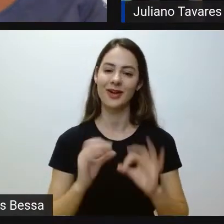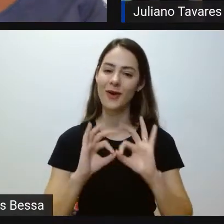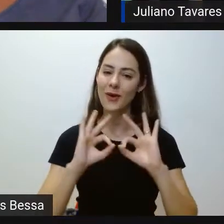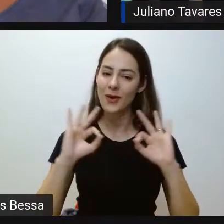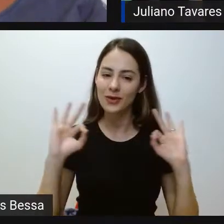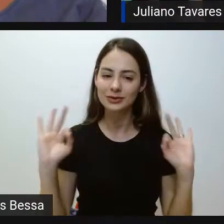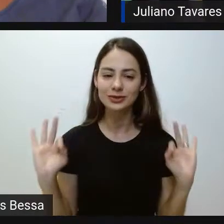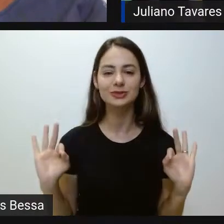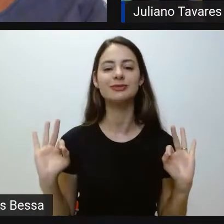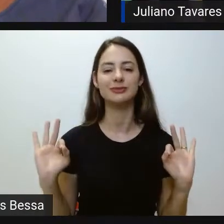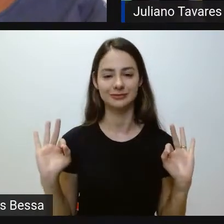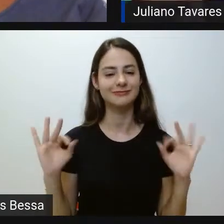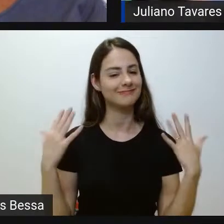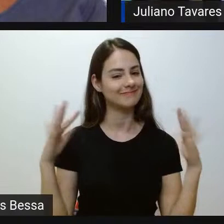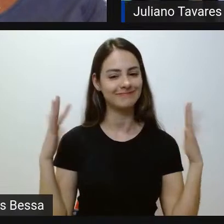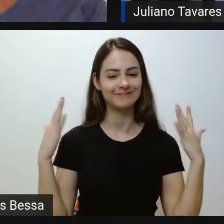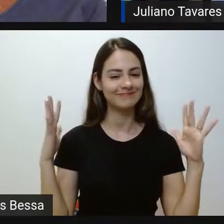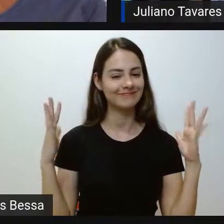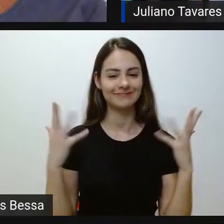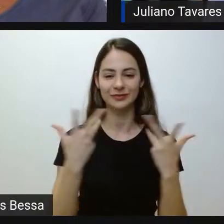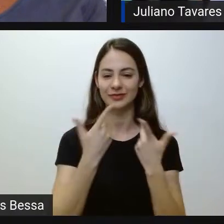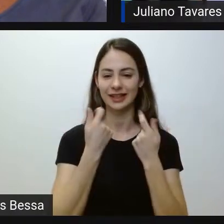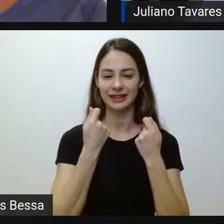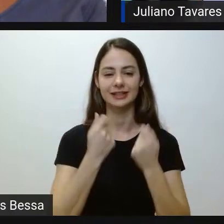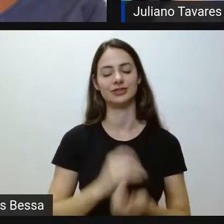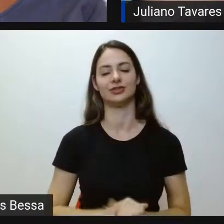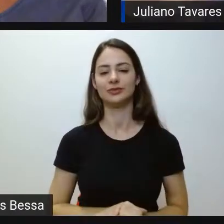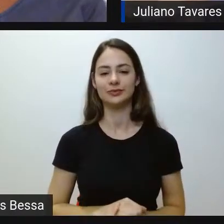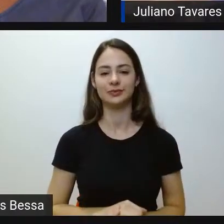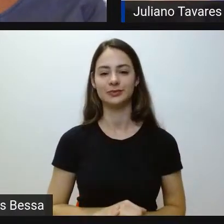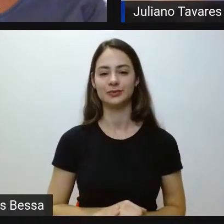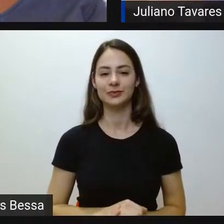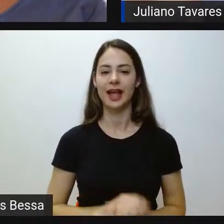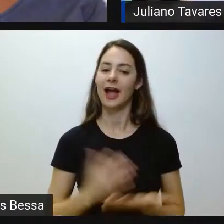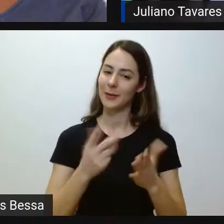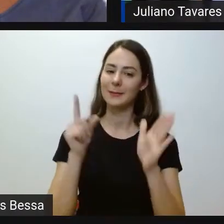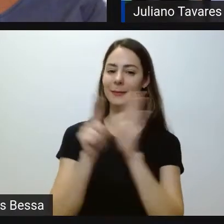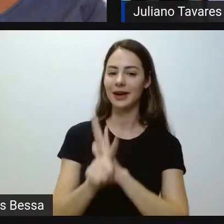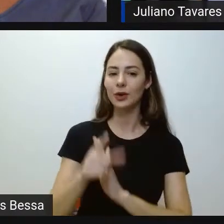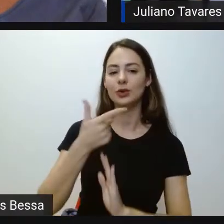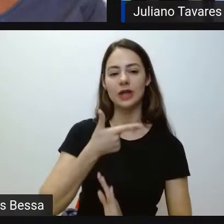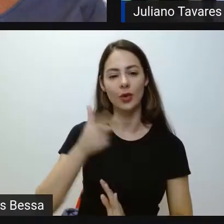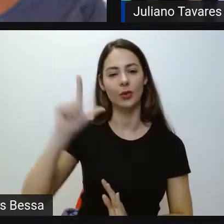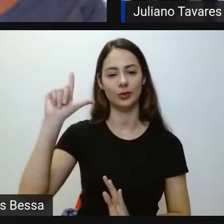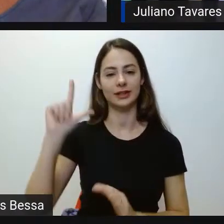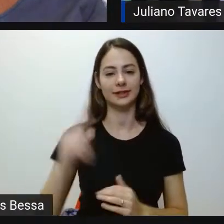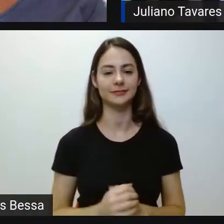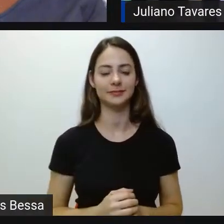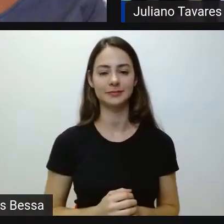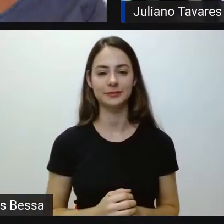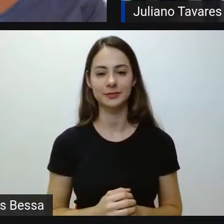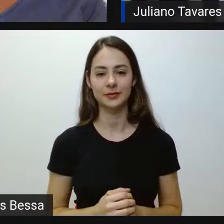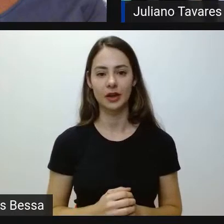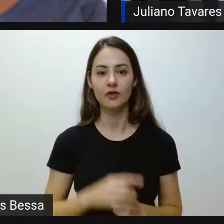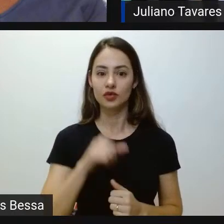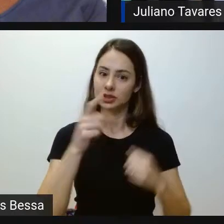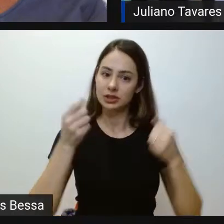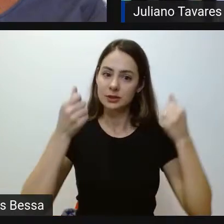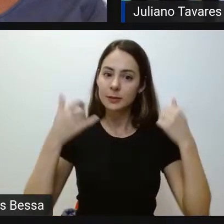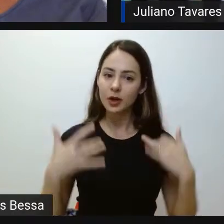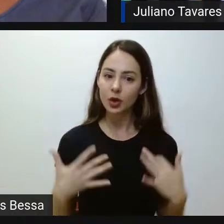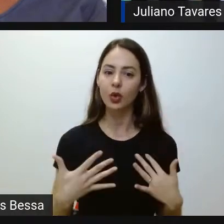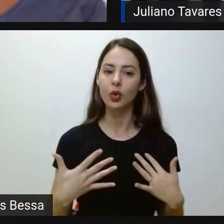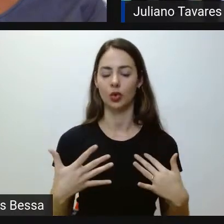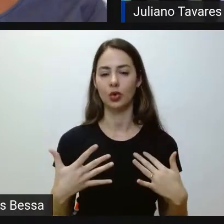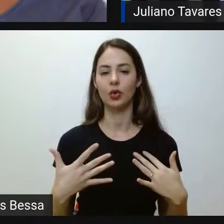maravilhoso, maravilhoso. Aqui, vamos perguntar outra coisa. Você falou aí, processo